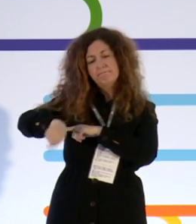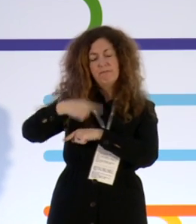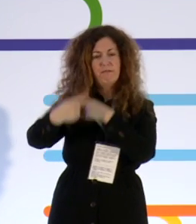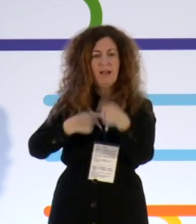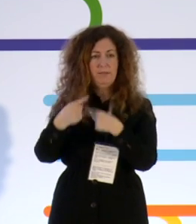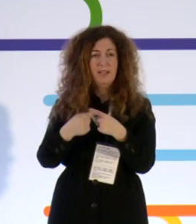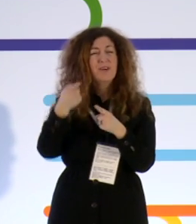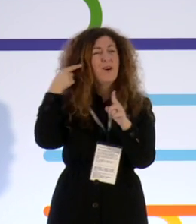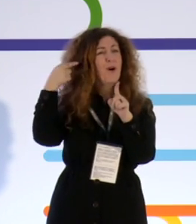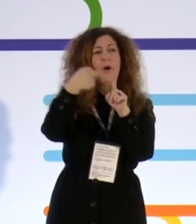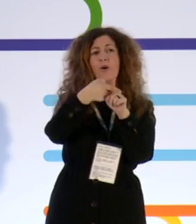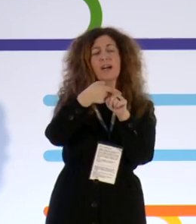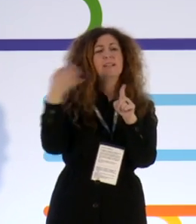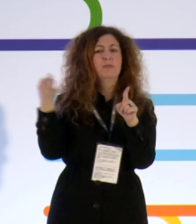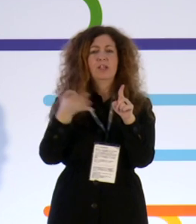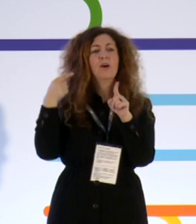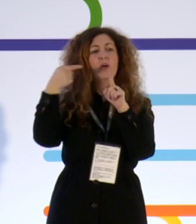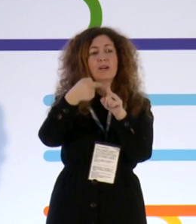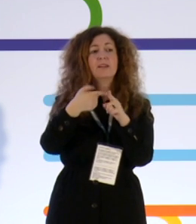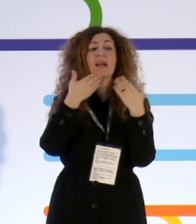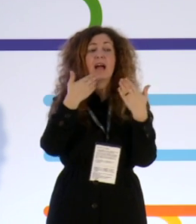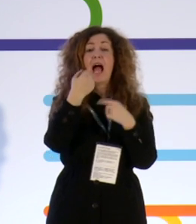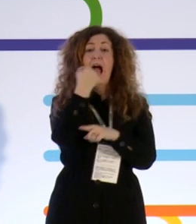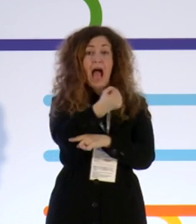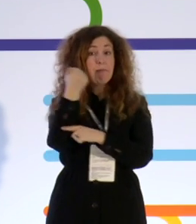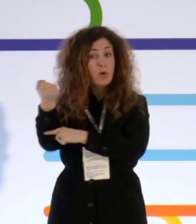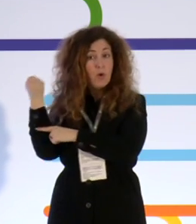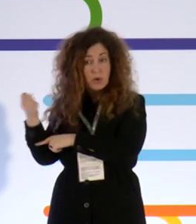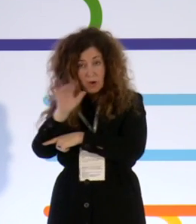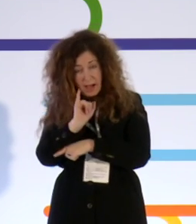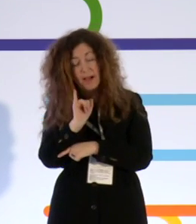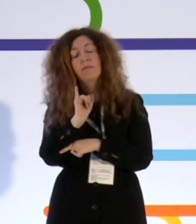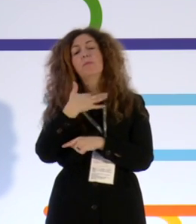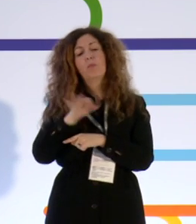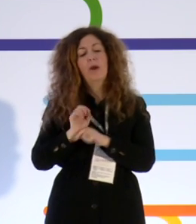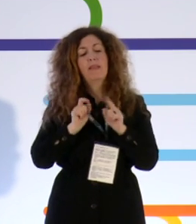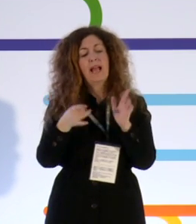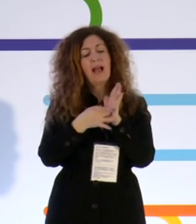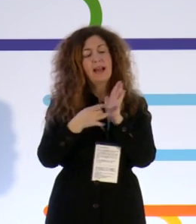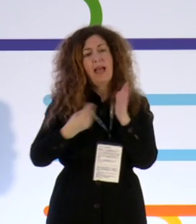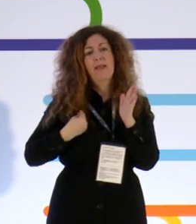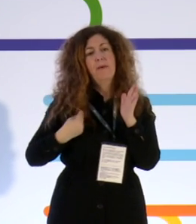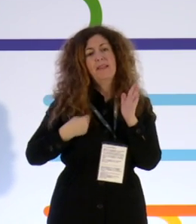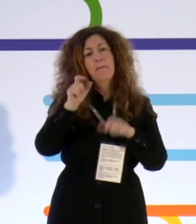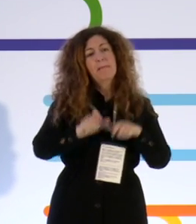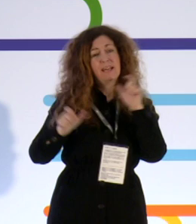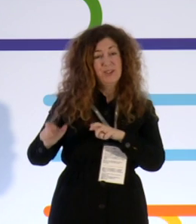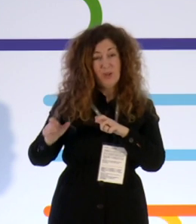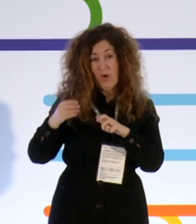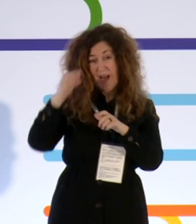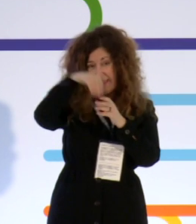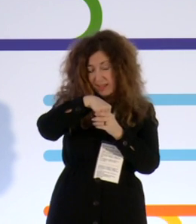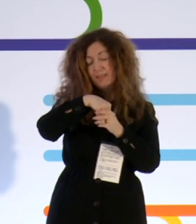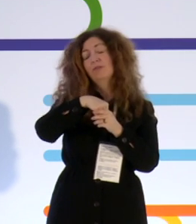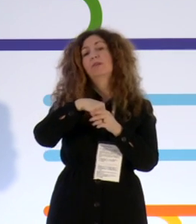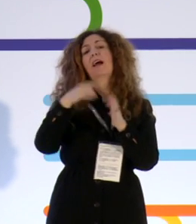diría que irrenunciable conseguir con los apoyos adecuados incrementar la calidad de vida de las personas a las que atendemos